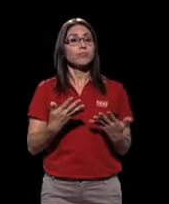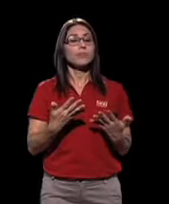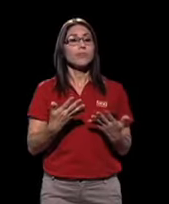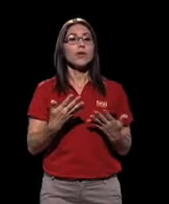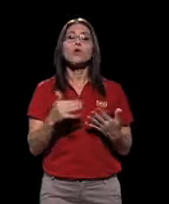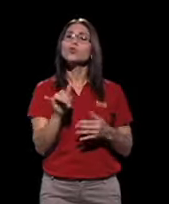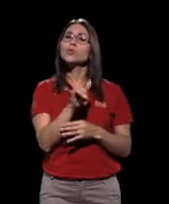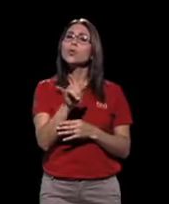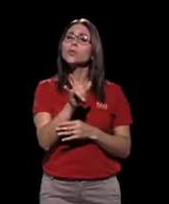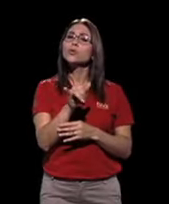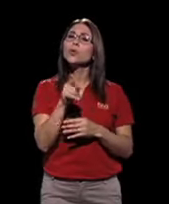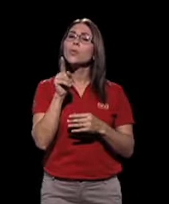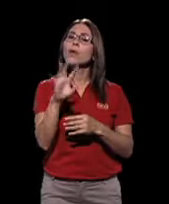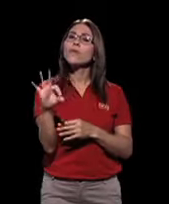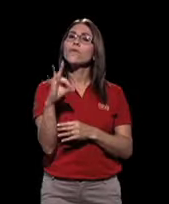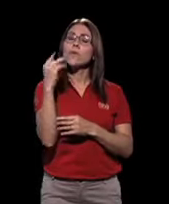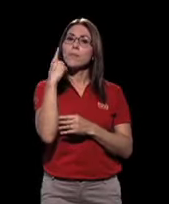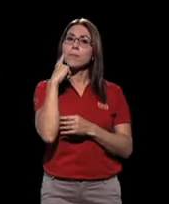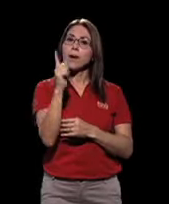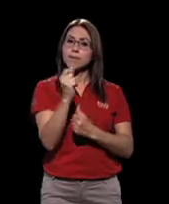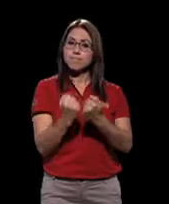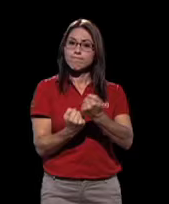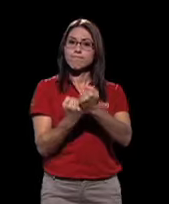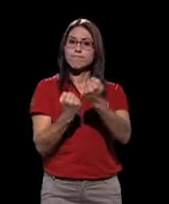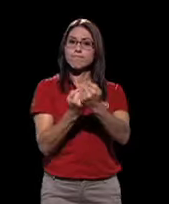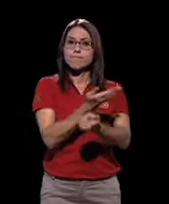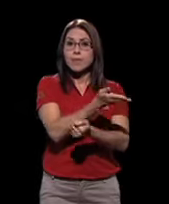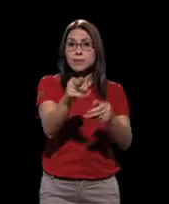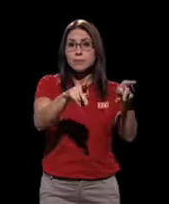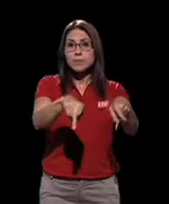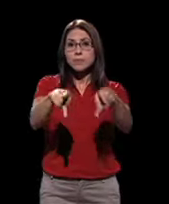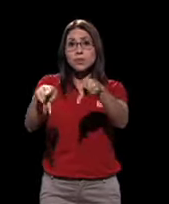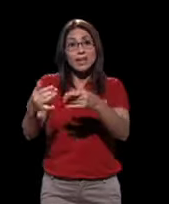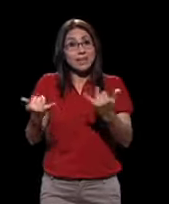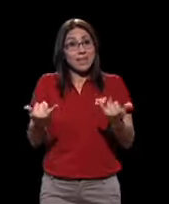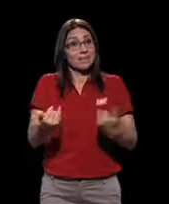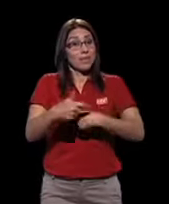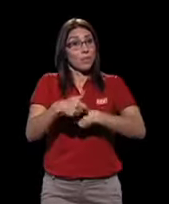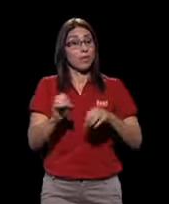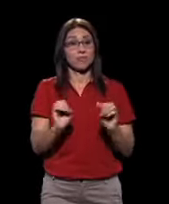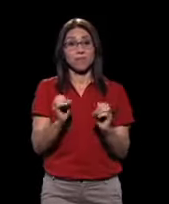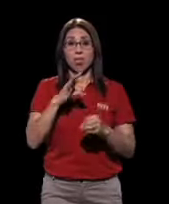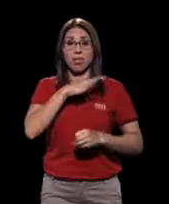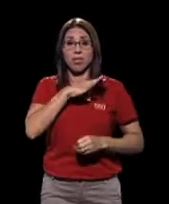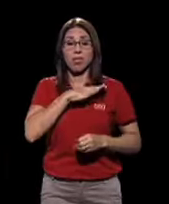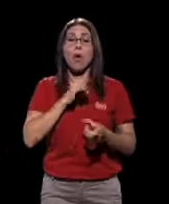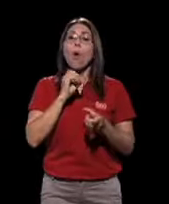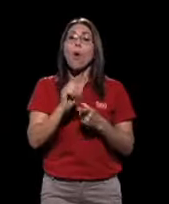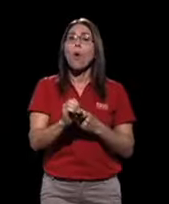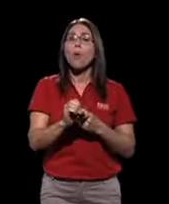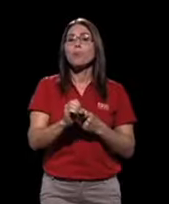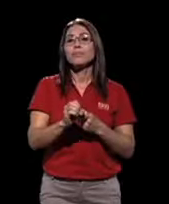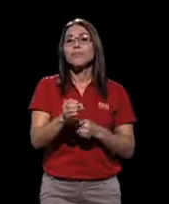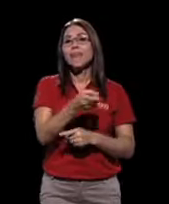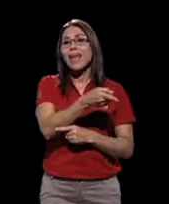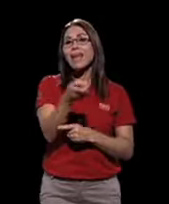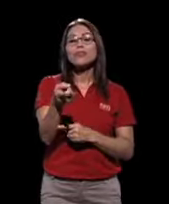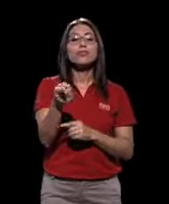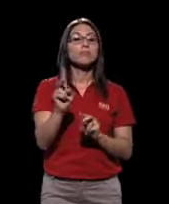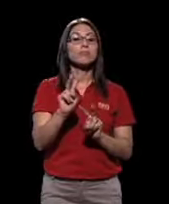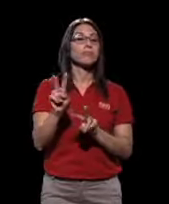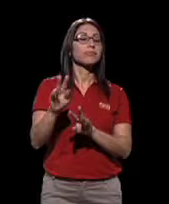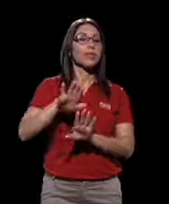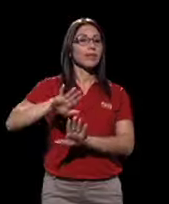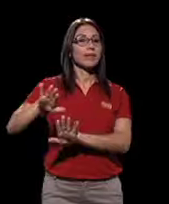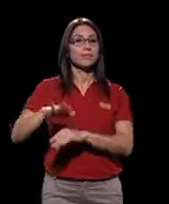la caja de resonancia de esas poblaciones que en este momento no están siendo beneficiadas o que se les está haciendo un lado